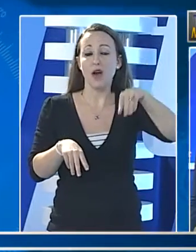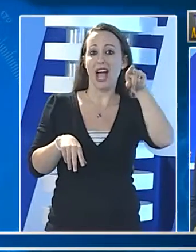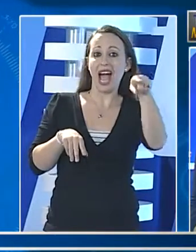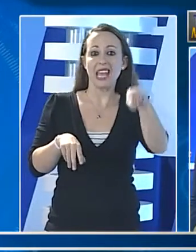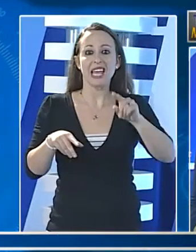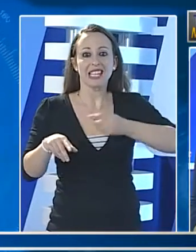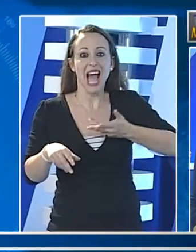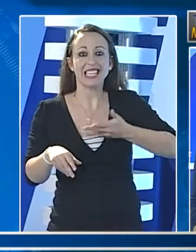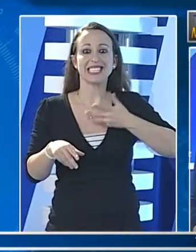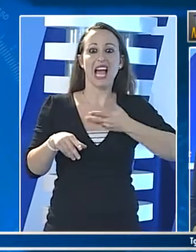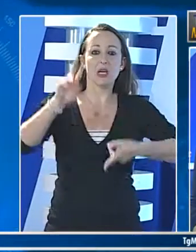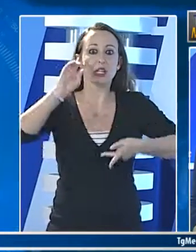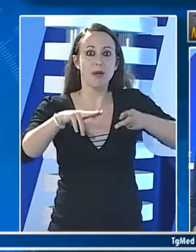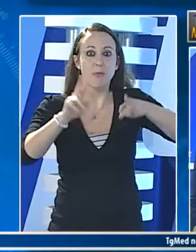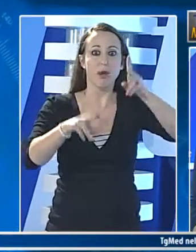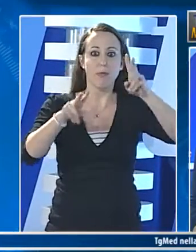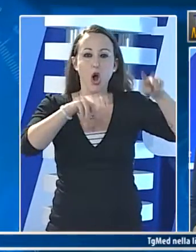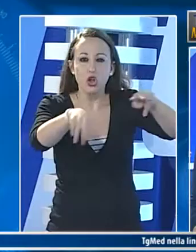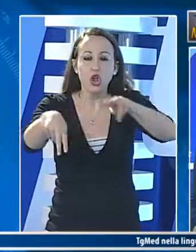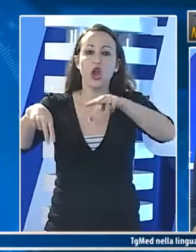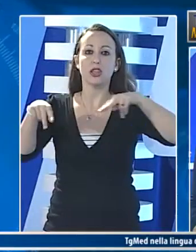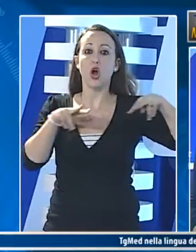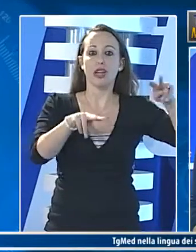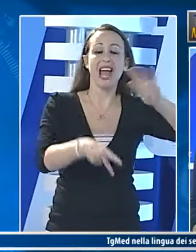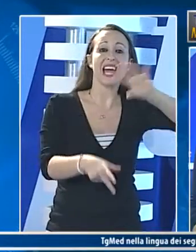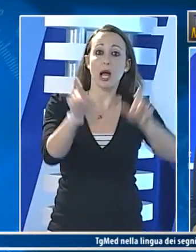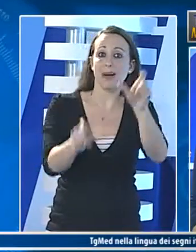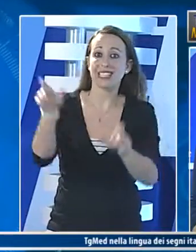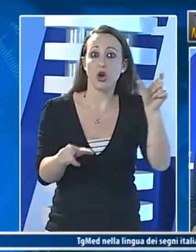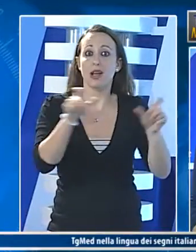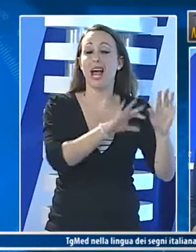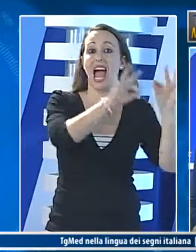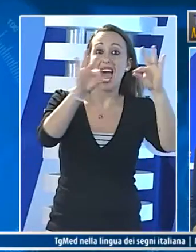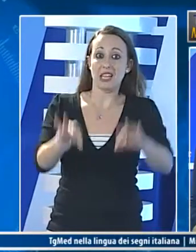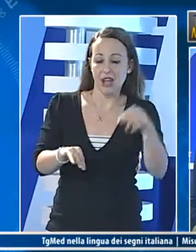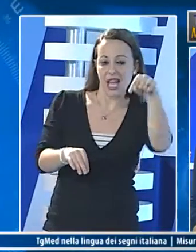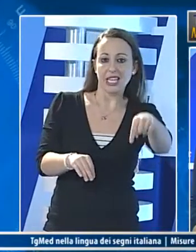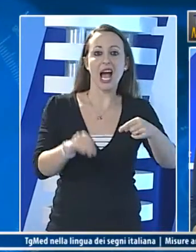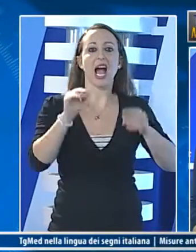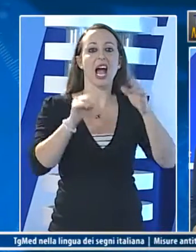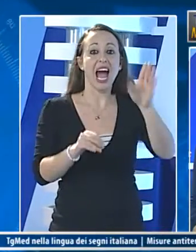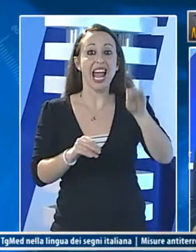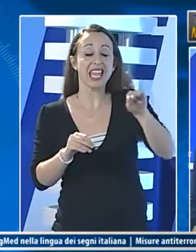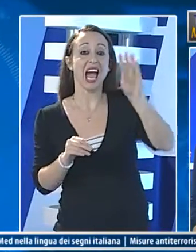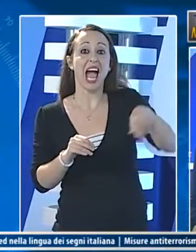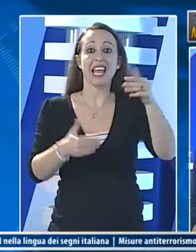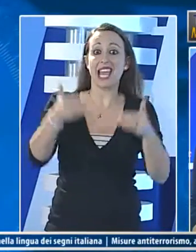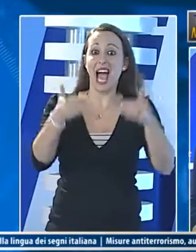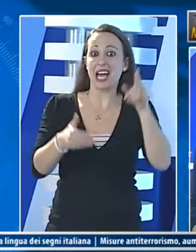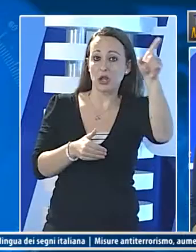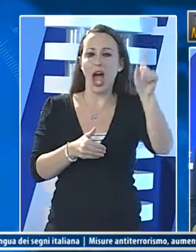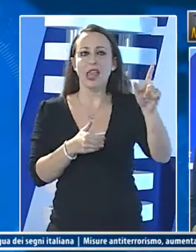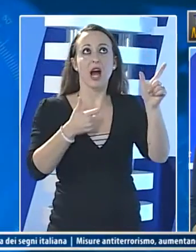evitare che persone al di fuori di passeggeri e dei lavoratori possano accedere senza autorizzazione